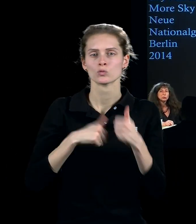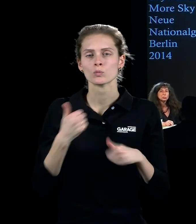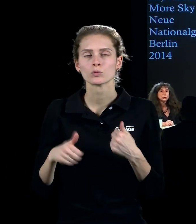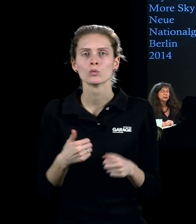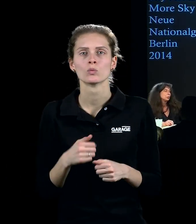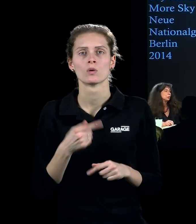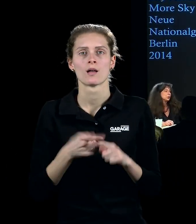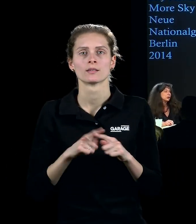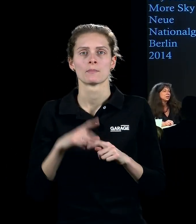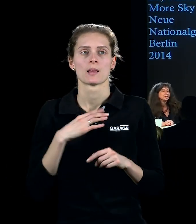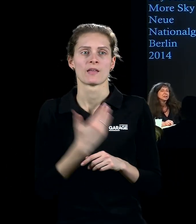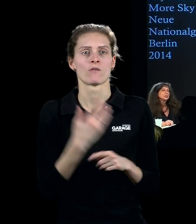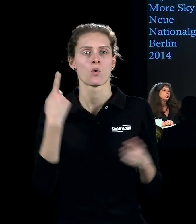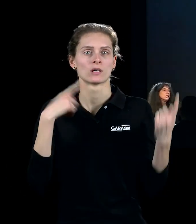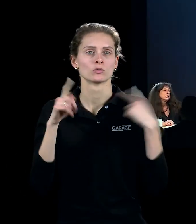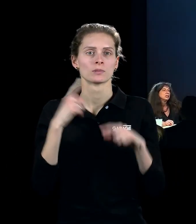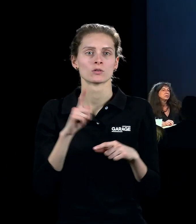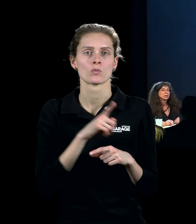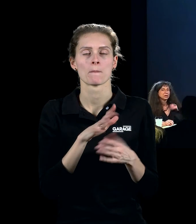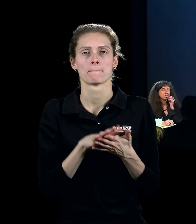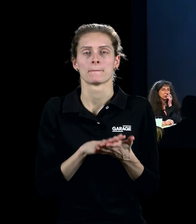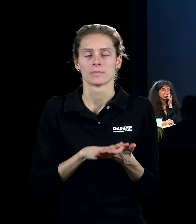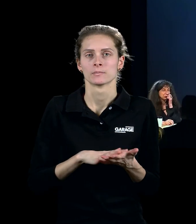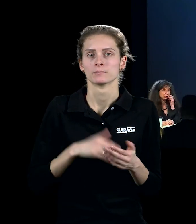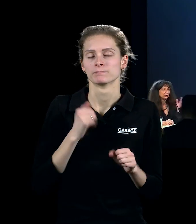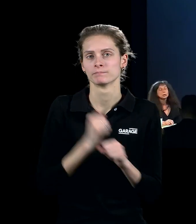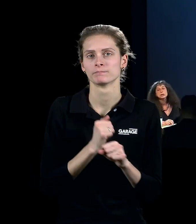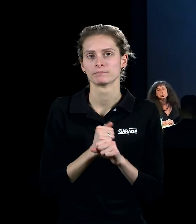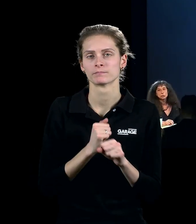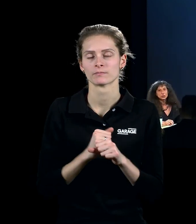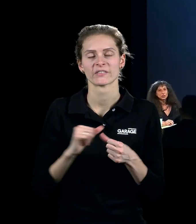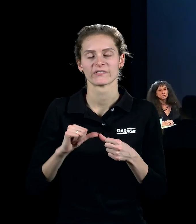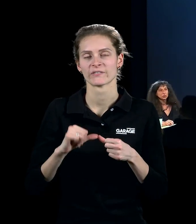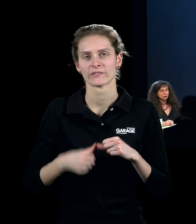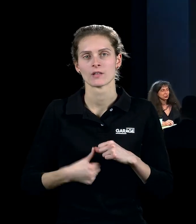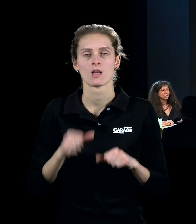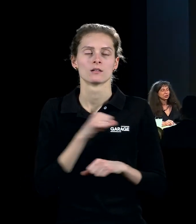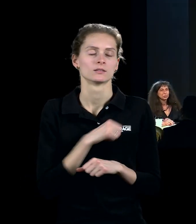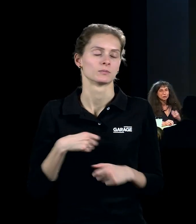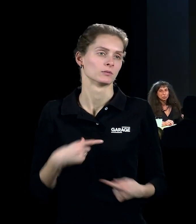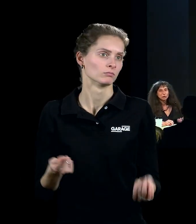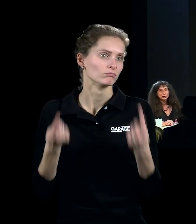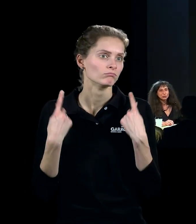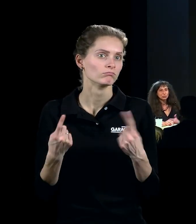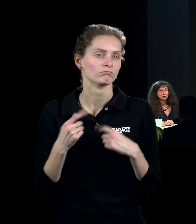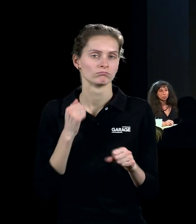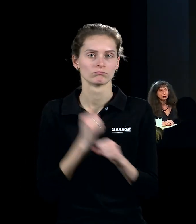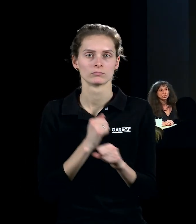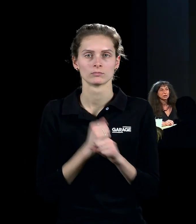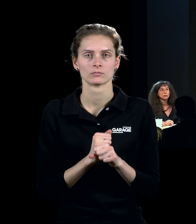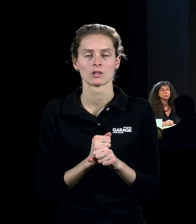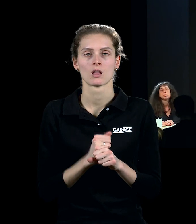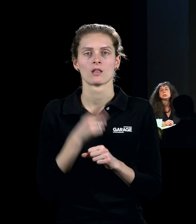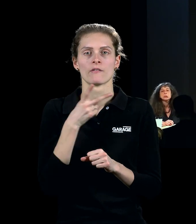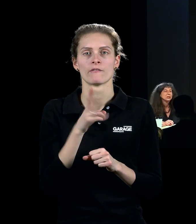его изобретением, то, что он постоянно делал, и, наверное, самое грандиозное, что он делает, он делает в 2014 году, когда новая